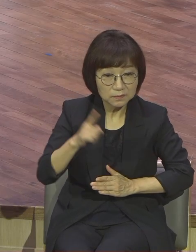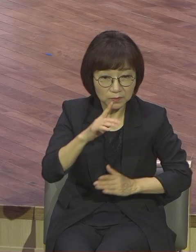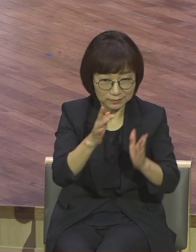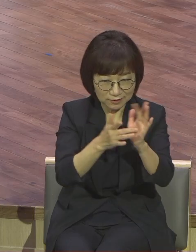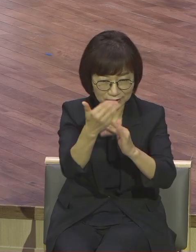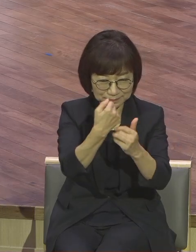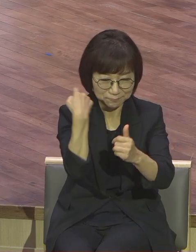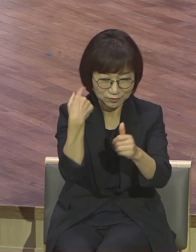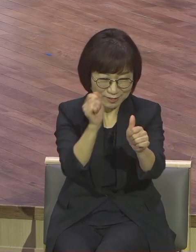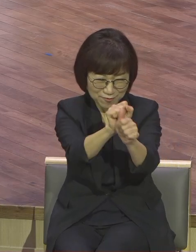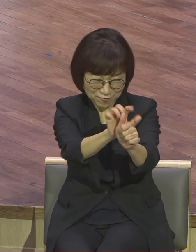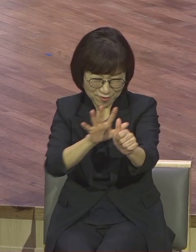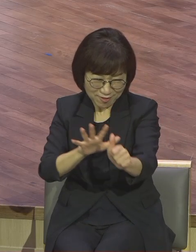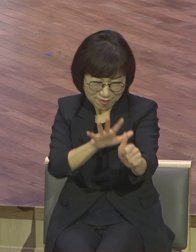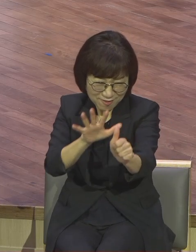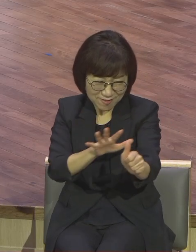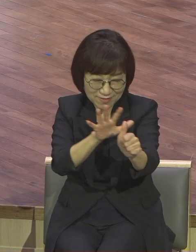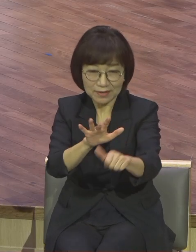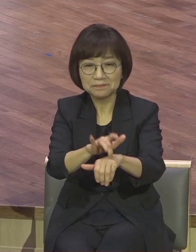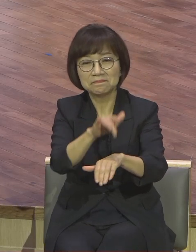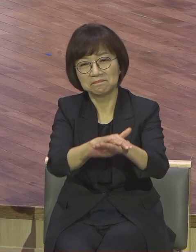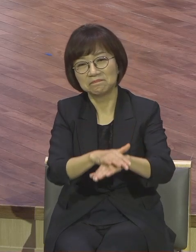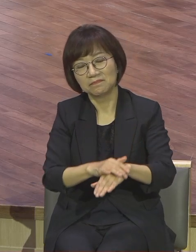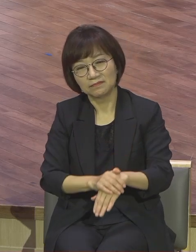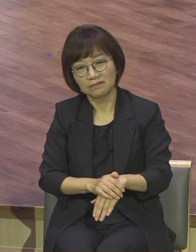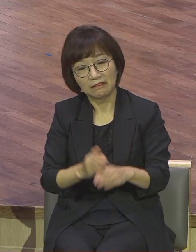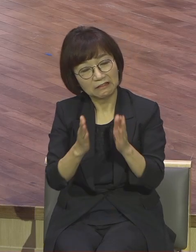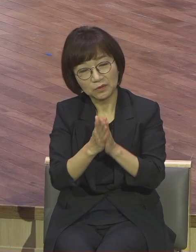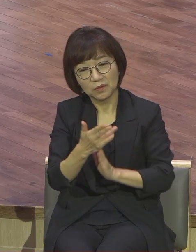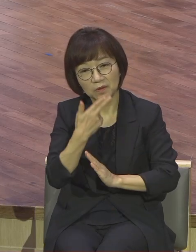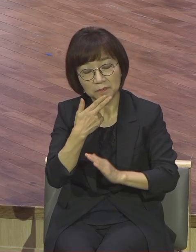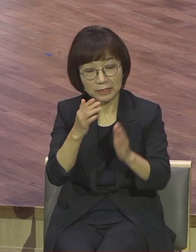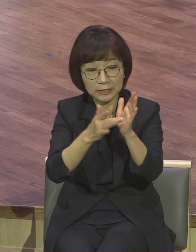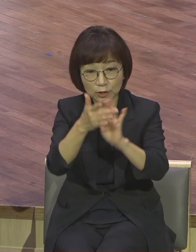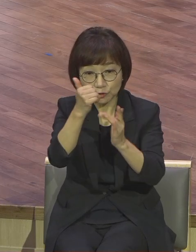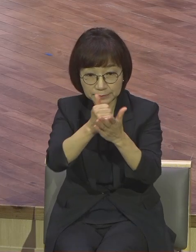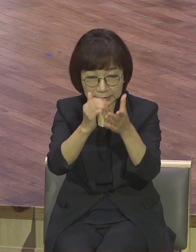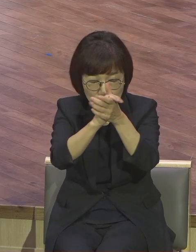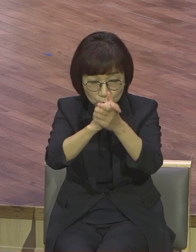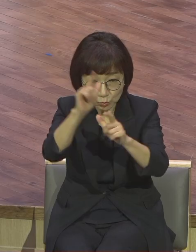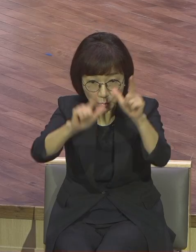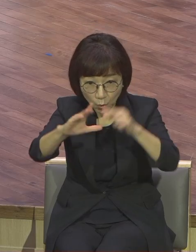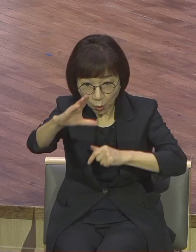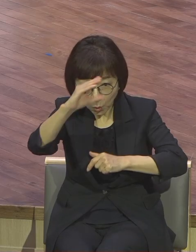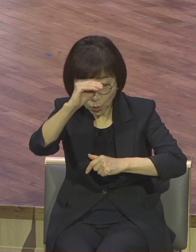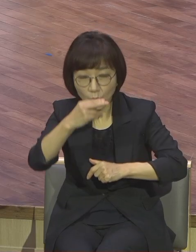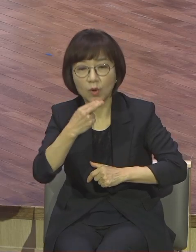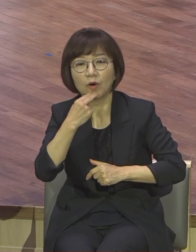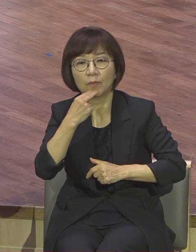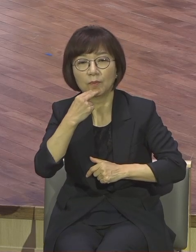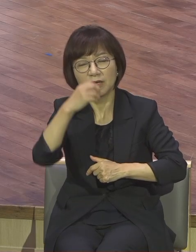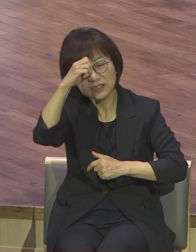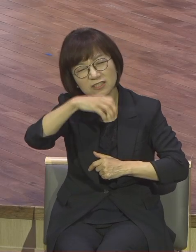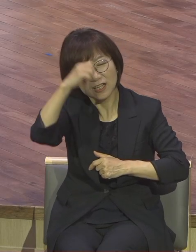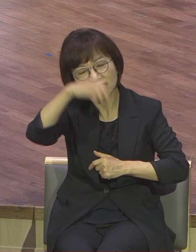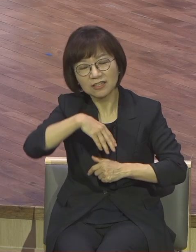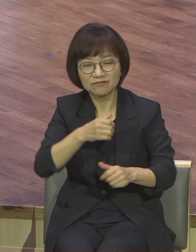나가지 못했다 평상시 기도하지 않다가 갑자기 기도하려고 하니까 기도 안되지요